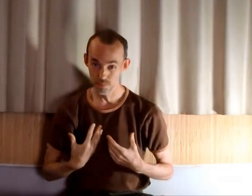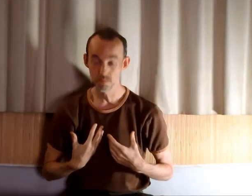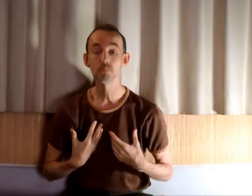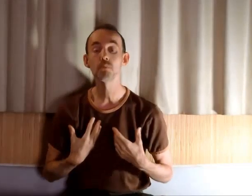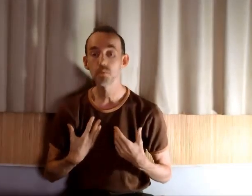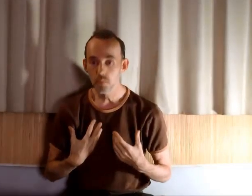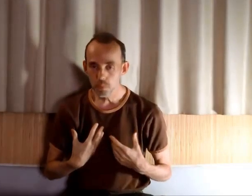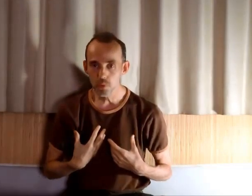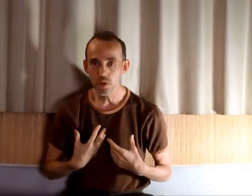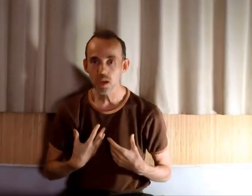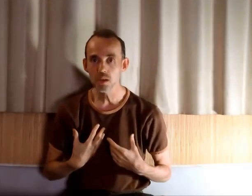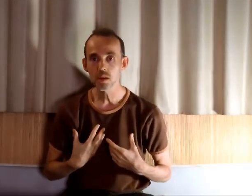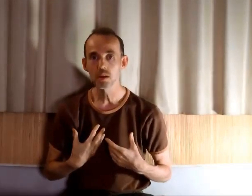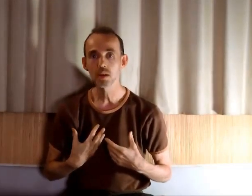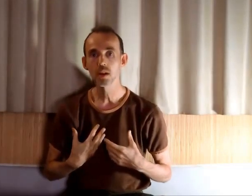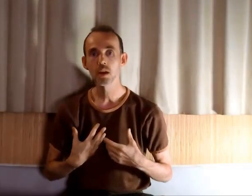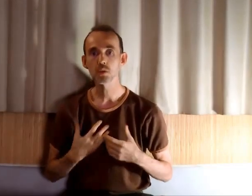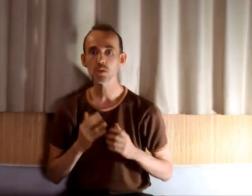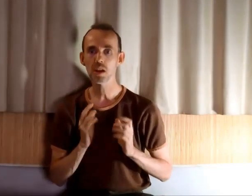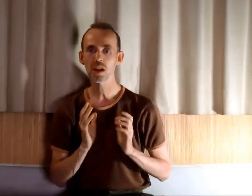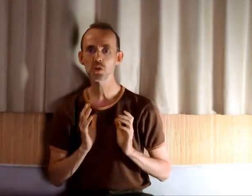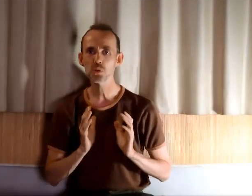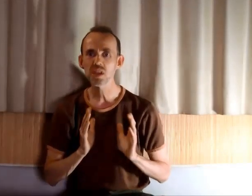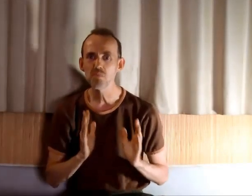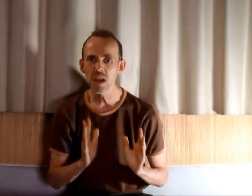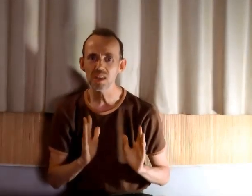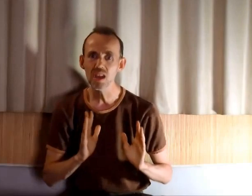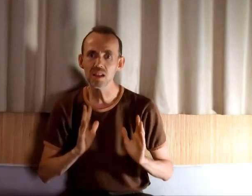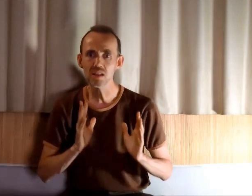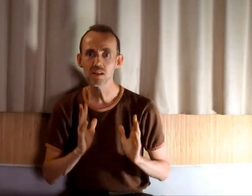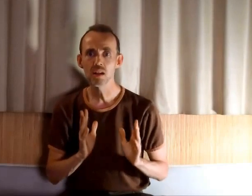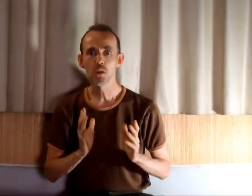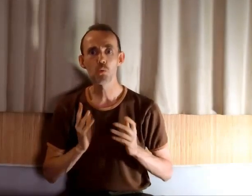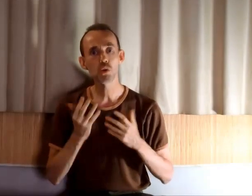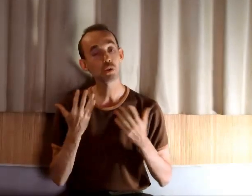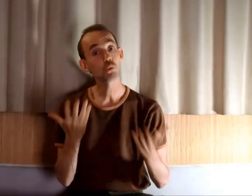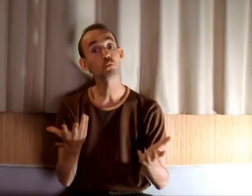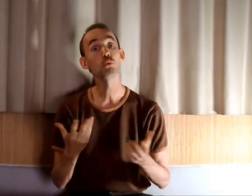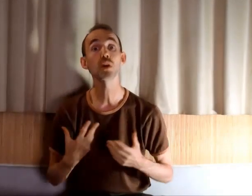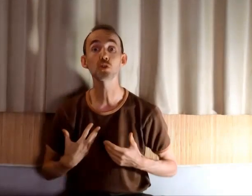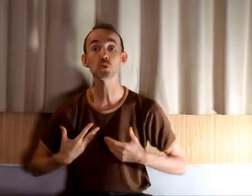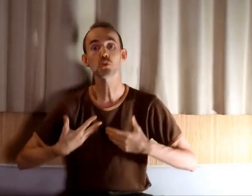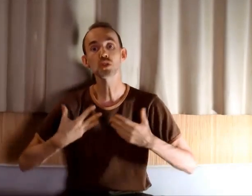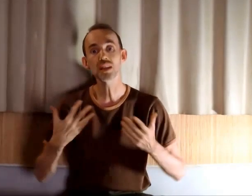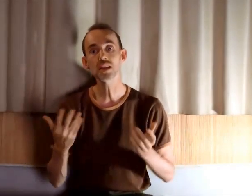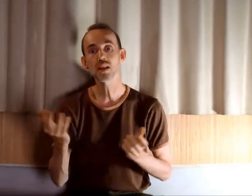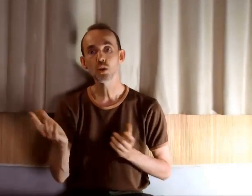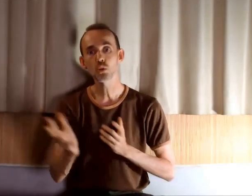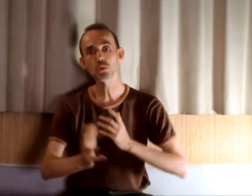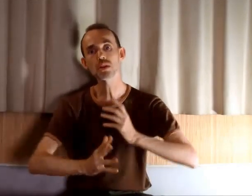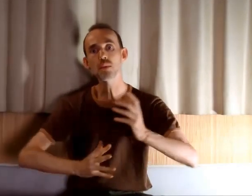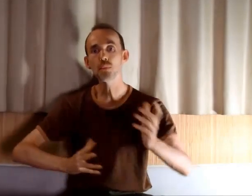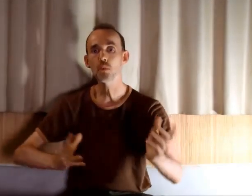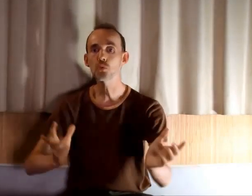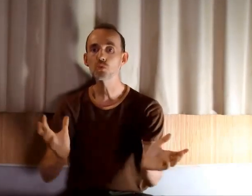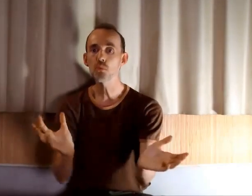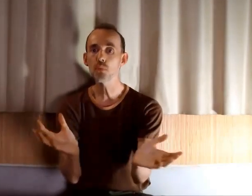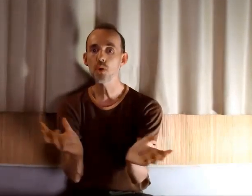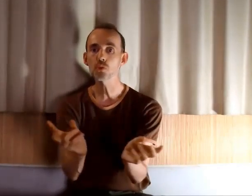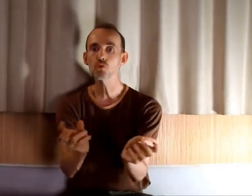pleurer, que ce soit quelque chose qui m'inquiète, ou quelque chose que je déteste. Toutes ces formes de souffrance,